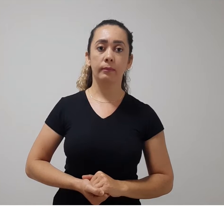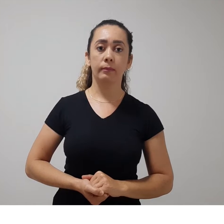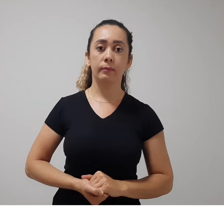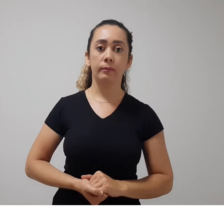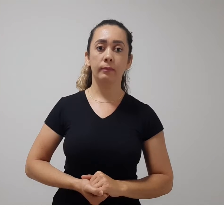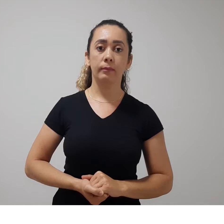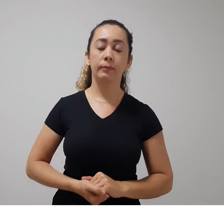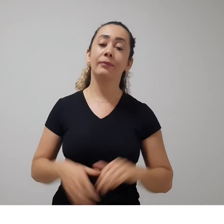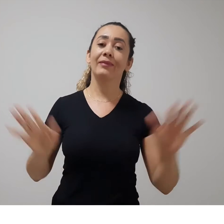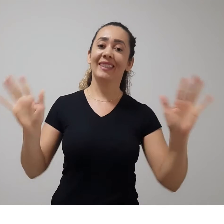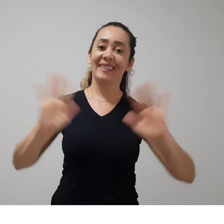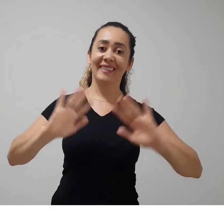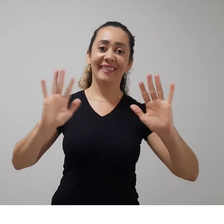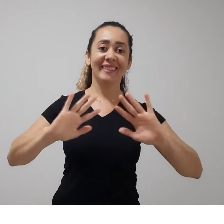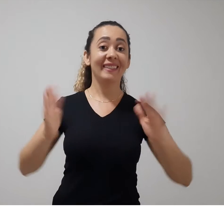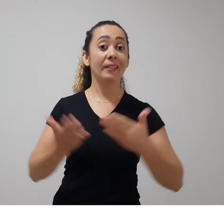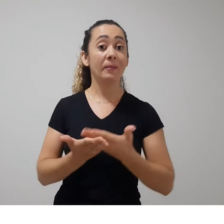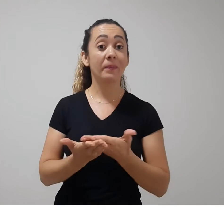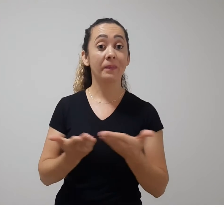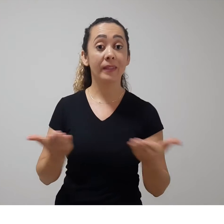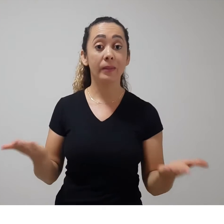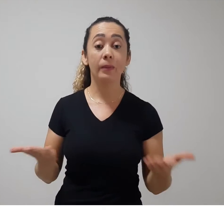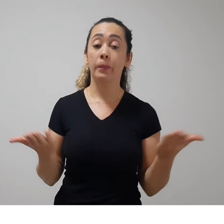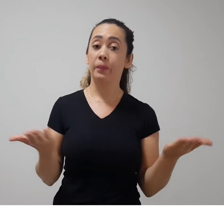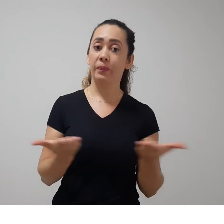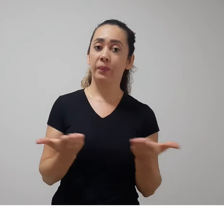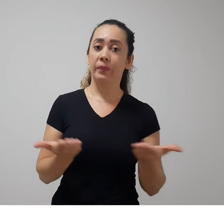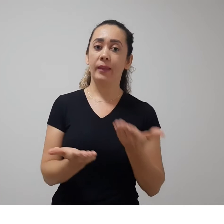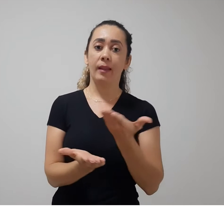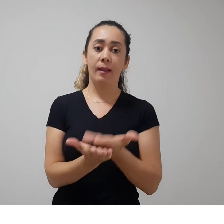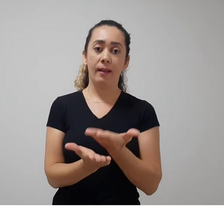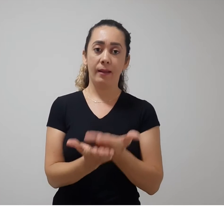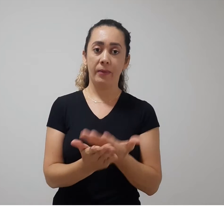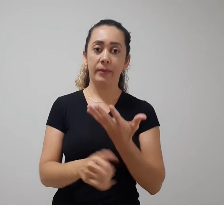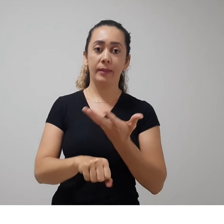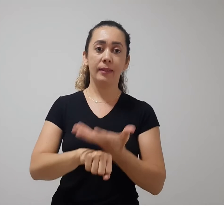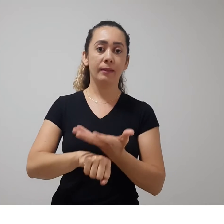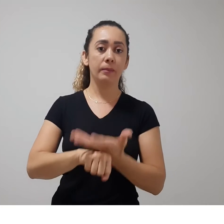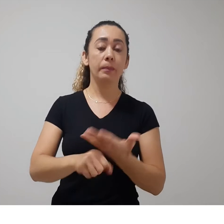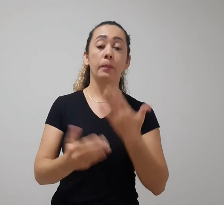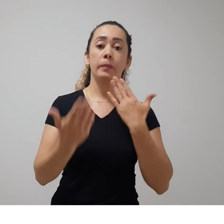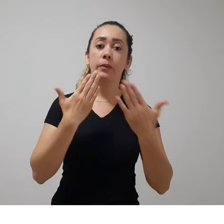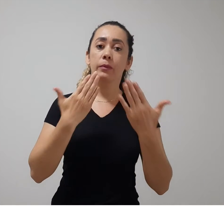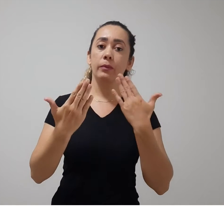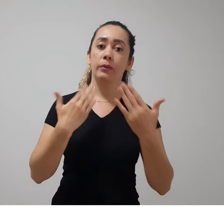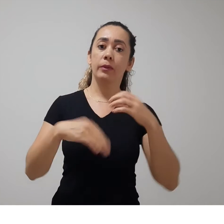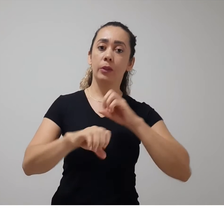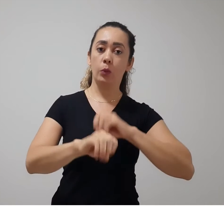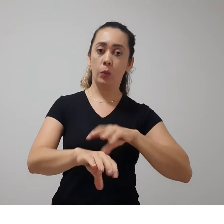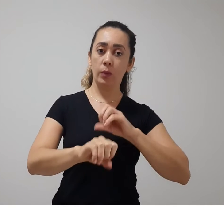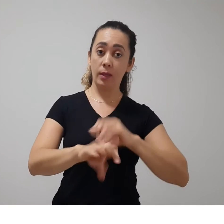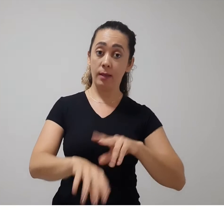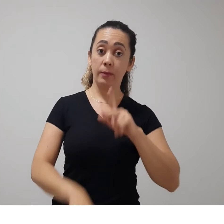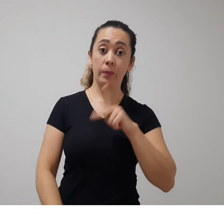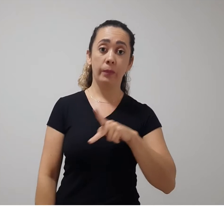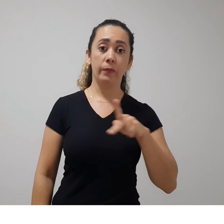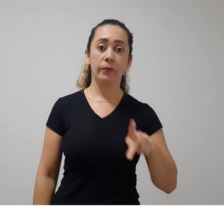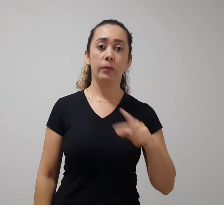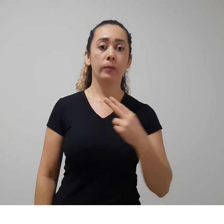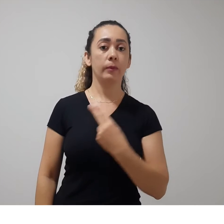Olá pessoal, esta é mais uma aula da disciplina Psicologia da Educação. Eu sou a professora Verônica de Melo Sacramento